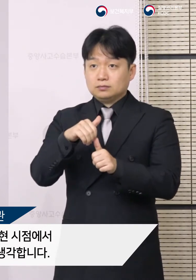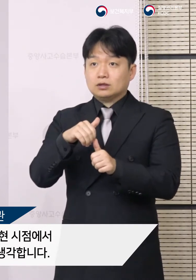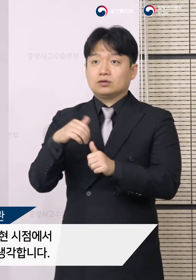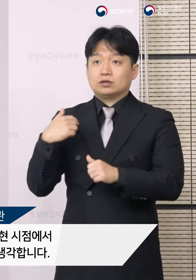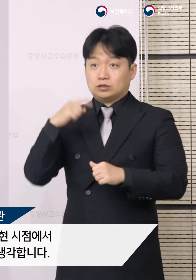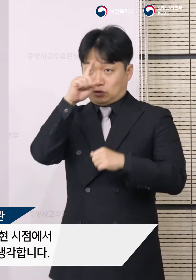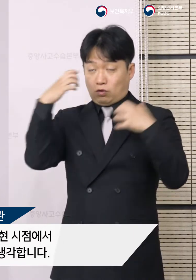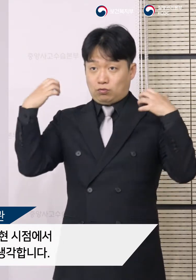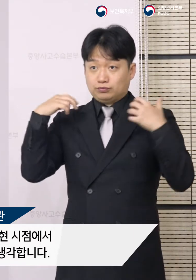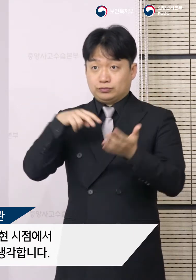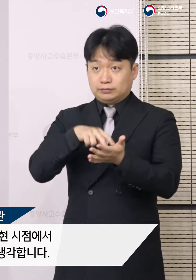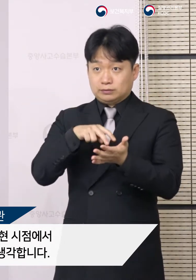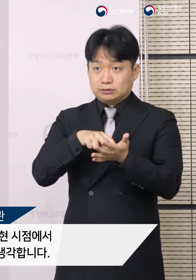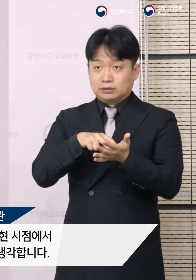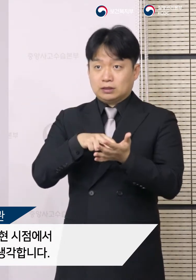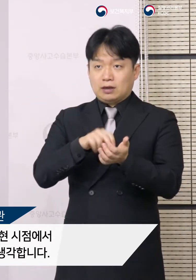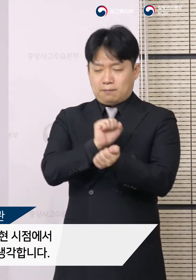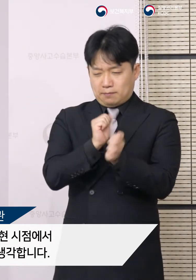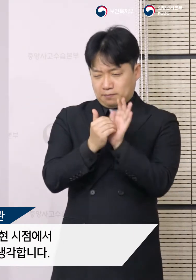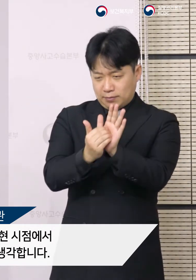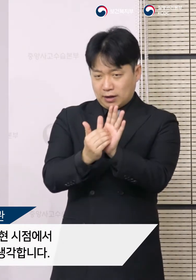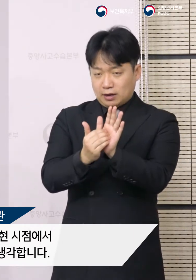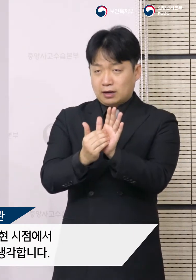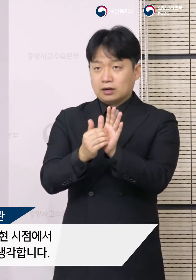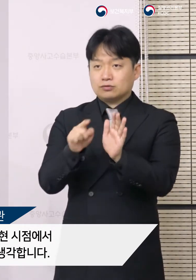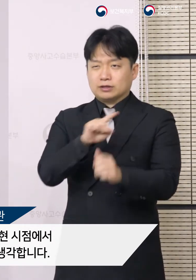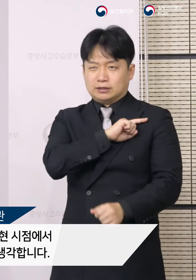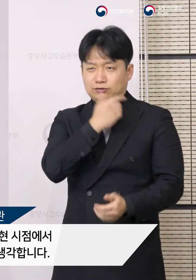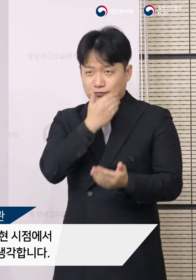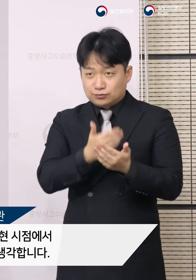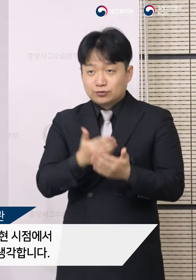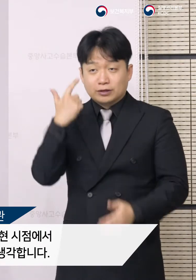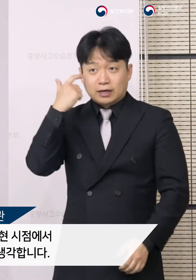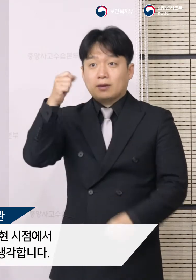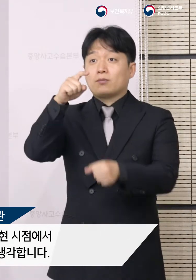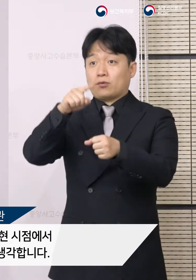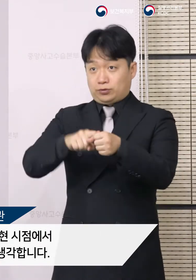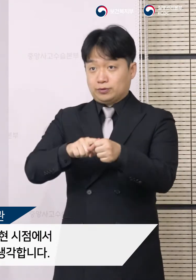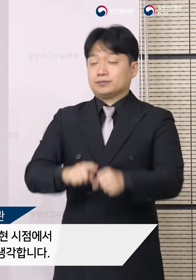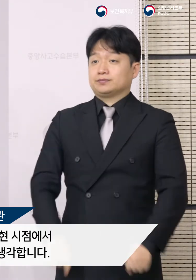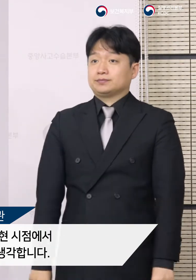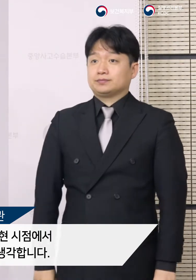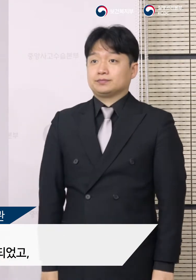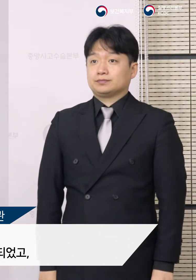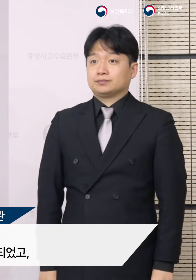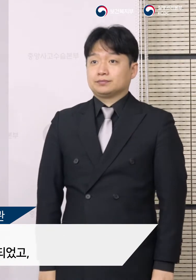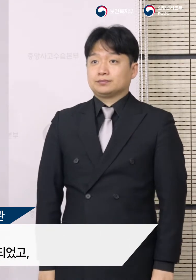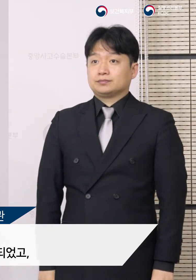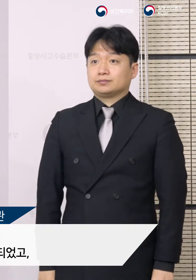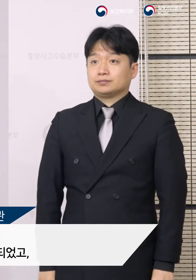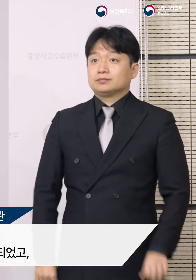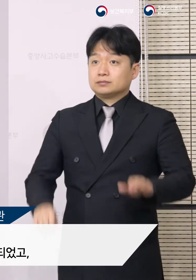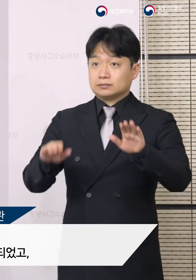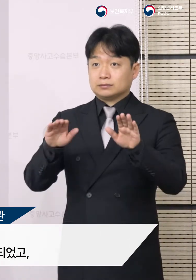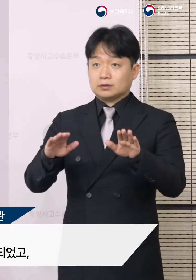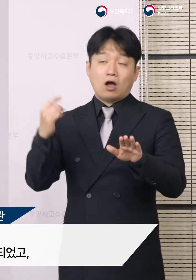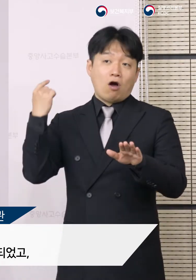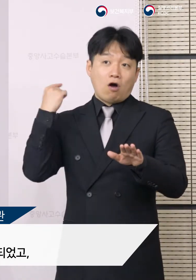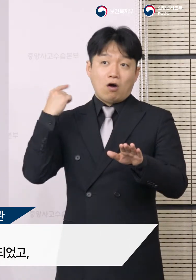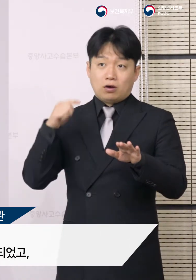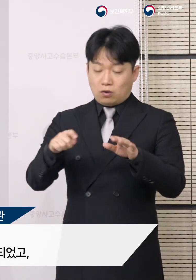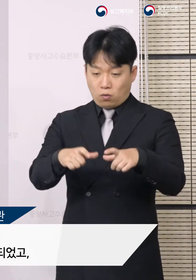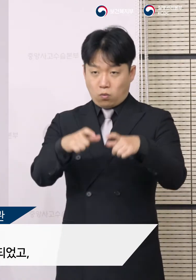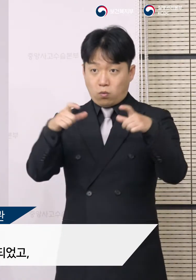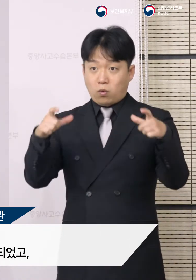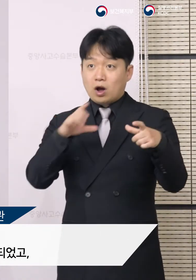적절한 방역관리 대책의 주안점이 되어야 한다고 생각합니다. 이러한 인식하에 어제